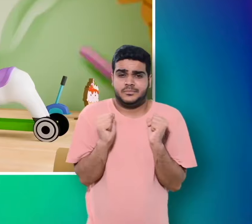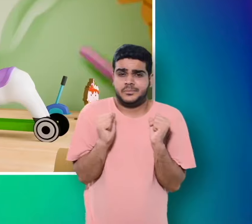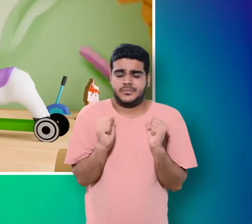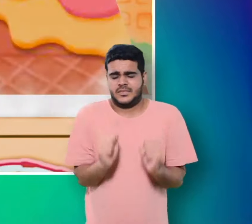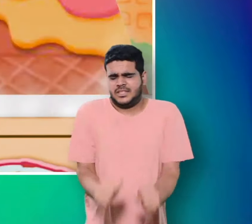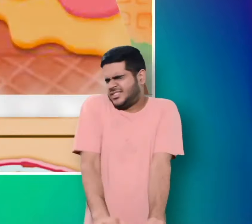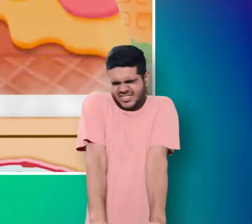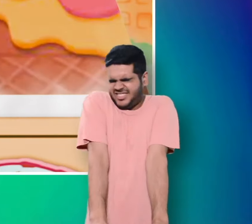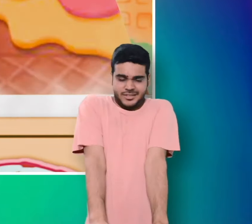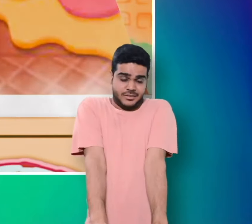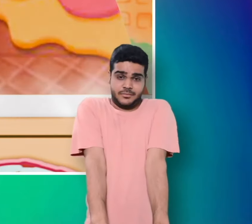ठंडी